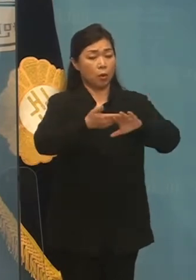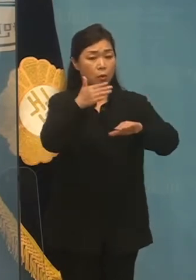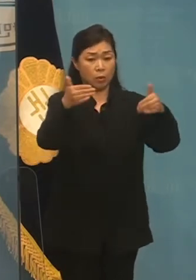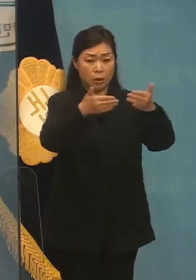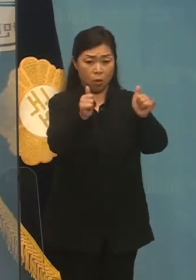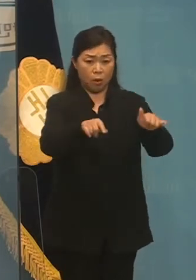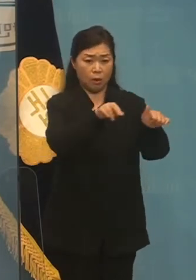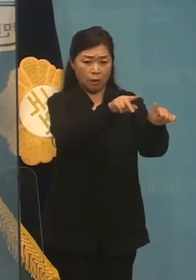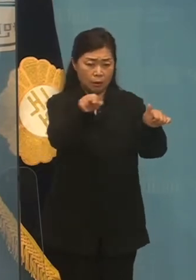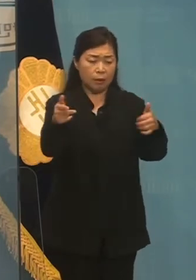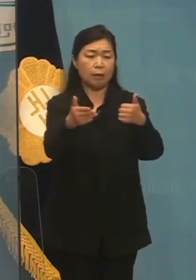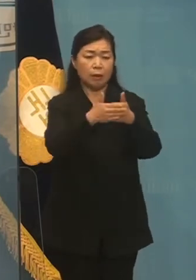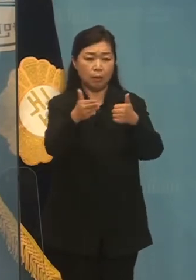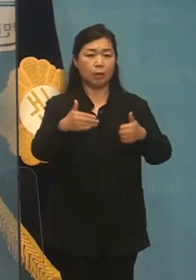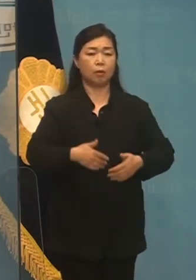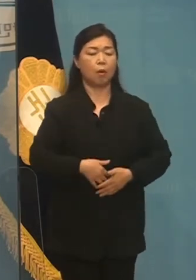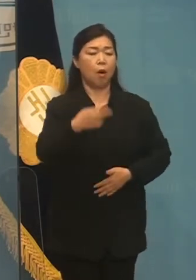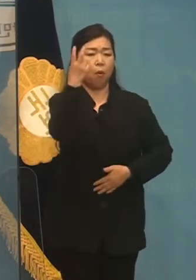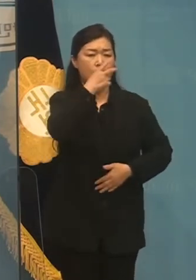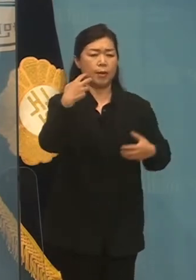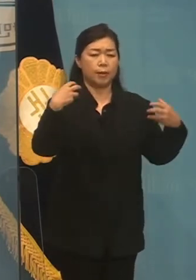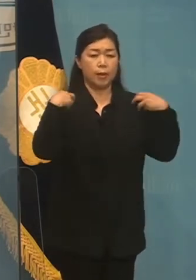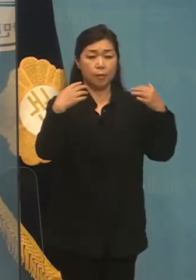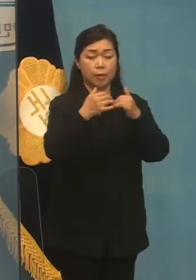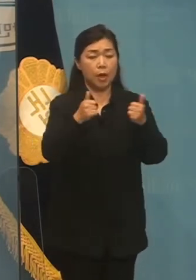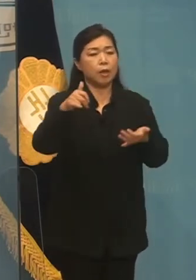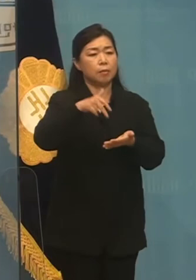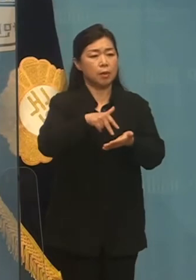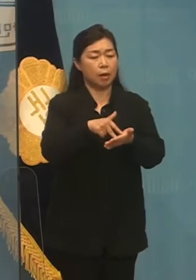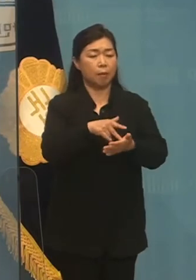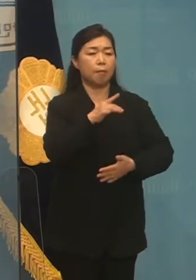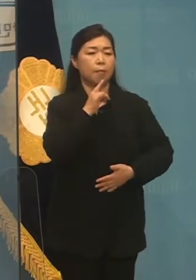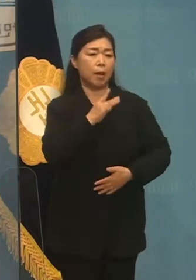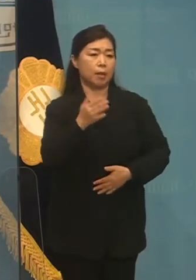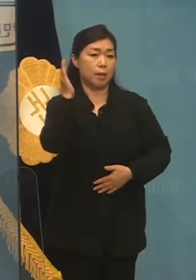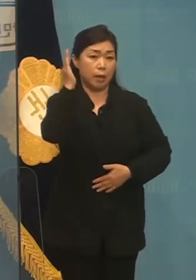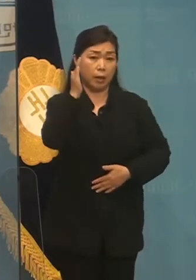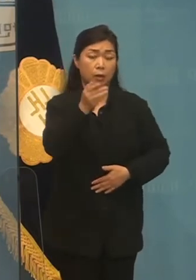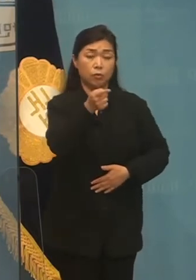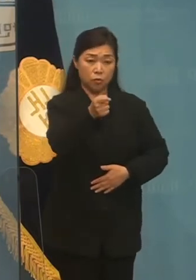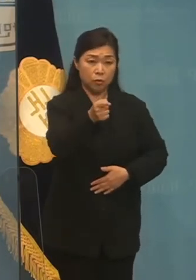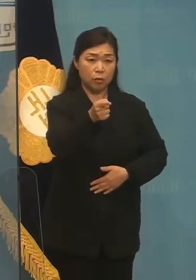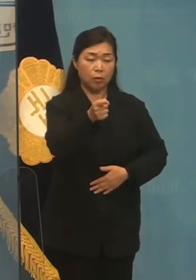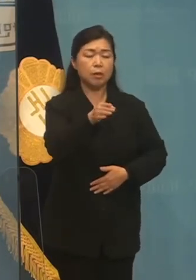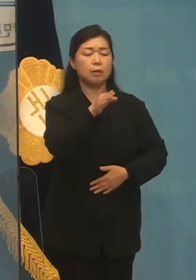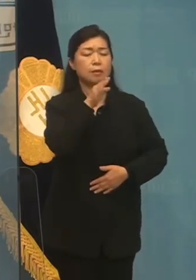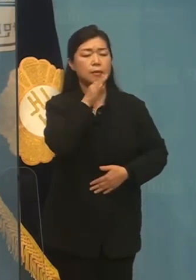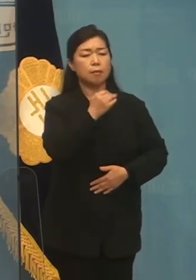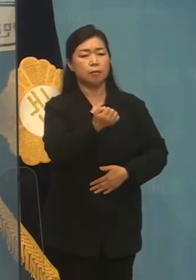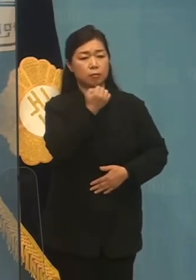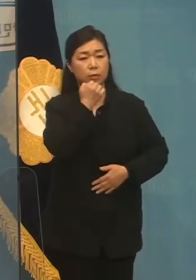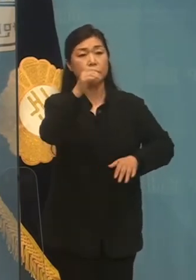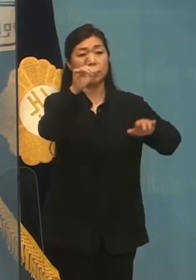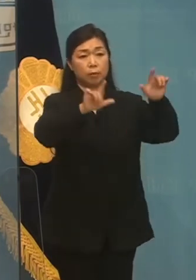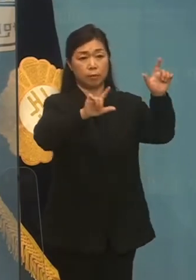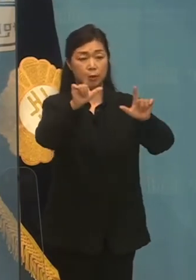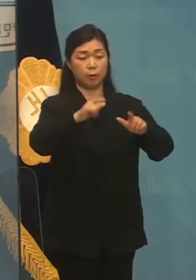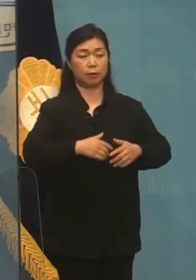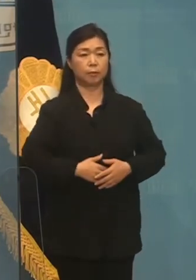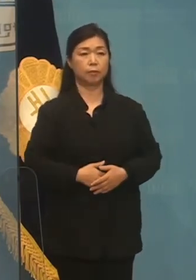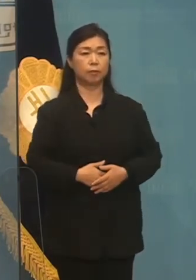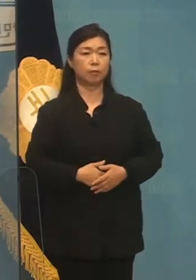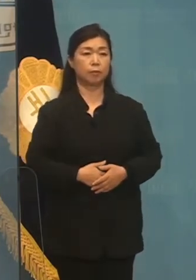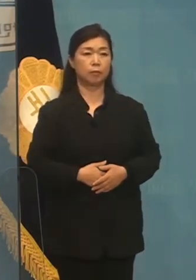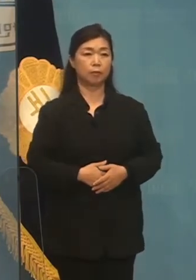하며 일들이 관리하지 못한 관리 책임자로서의 노의적 책임을 운운하는 대목에서는 실소를 금할 수가 없었습니다.